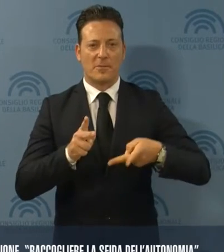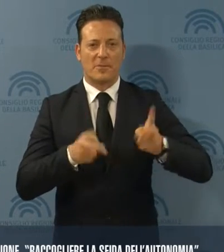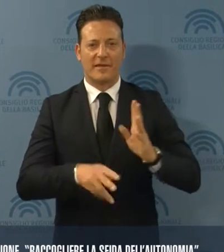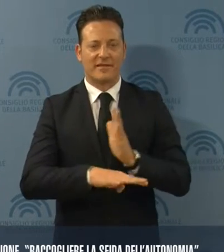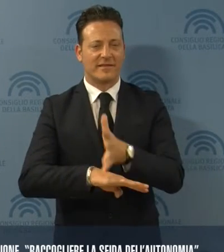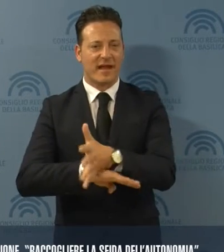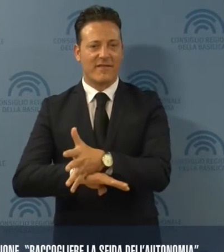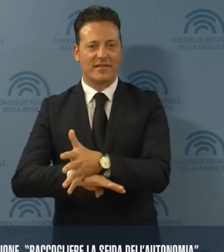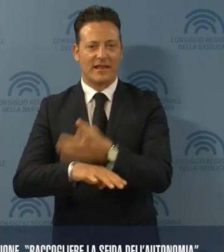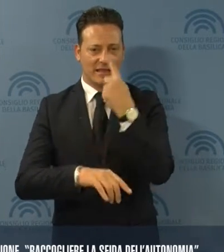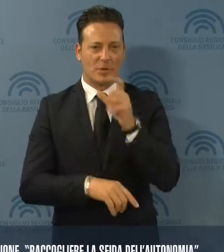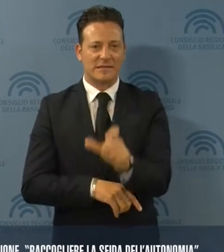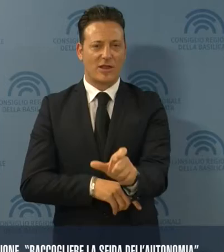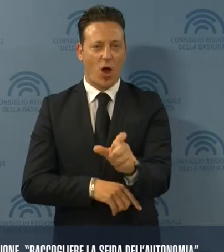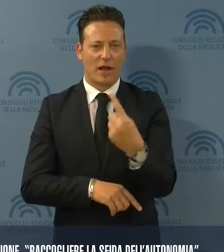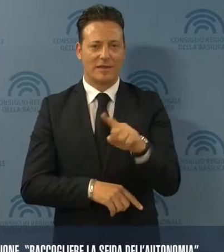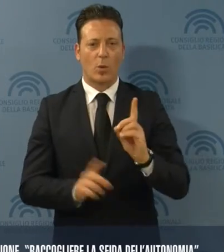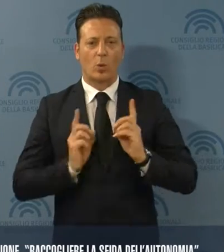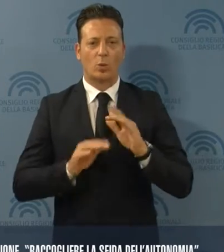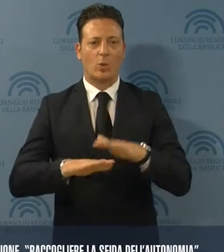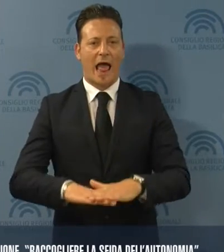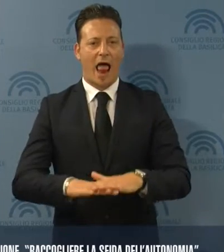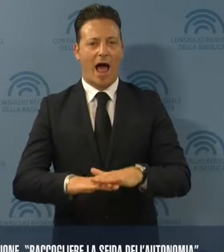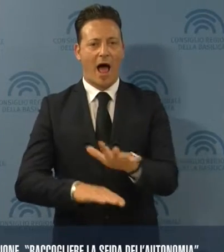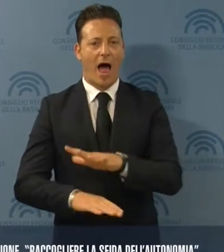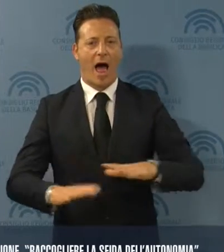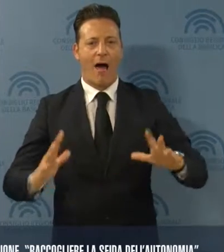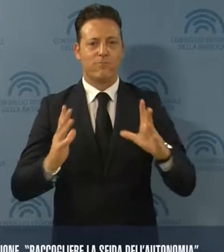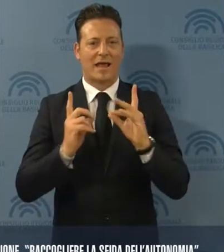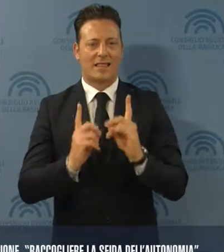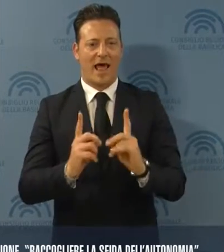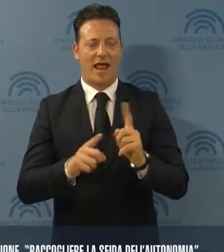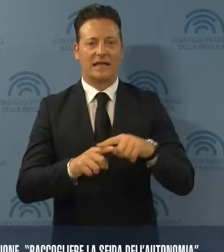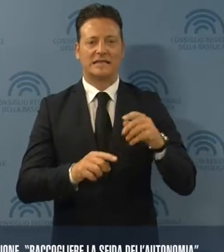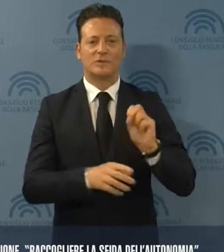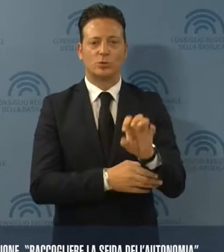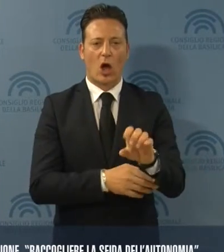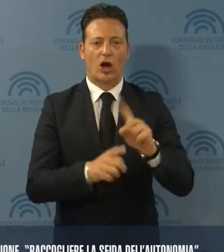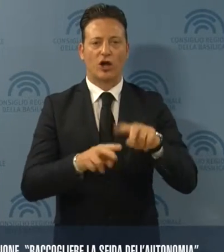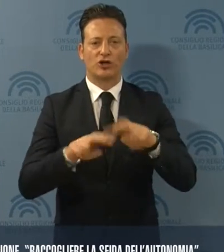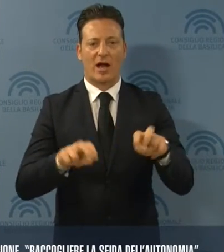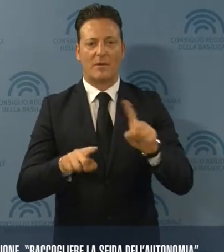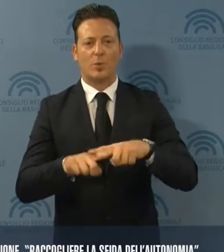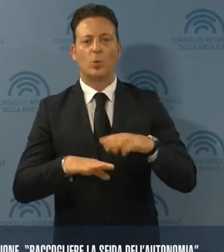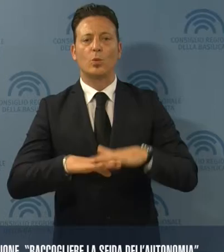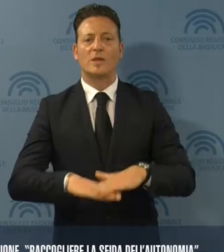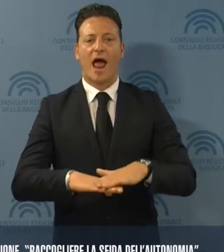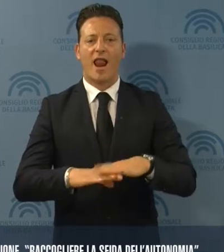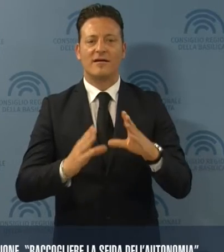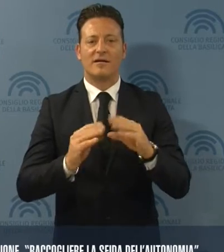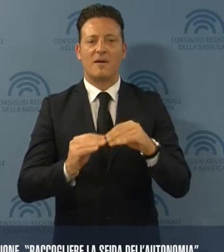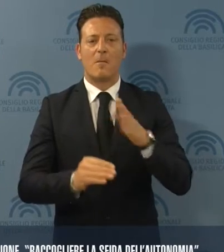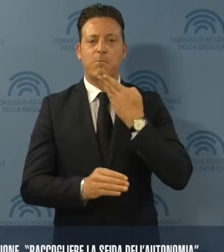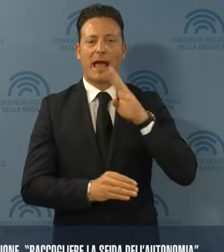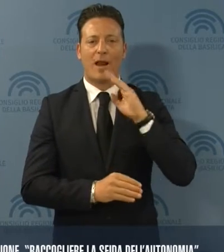propria azione nei settori della tutela ambientale, dell'istruzione e ricerca, della tutela e realizzazione